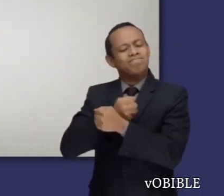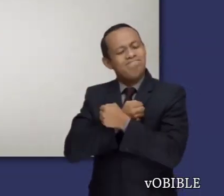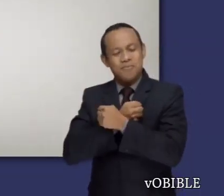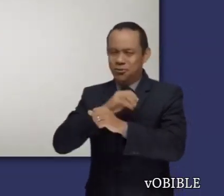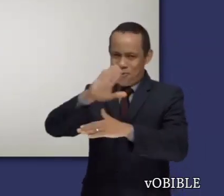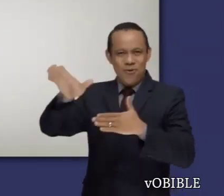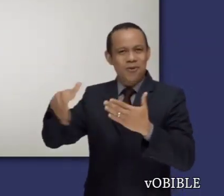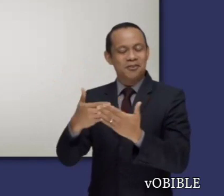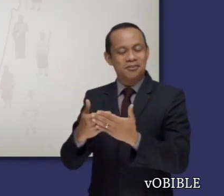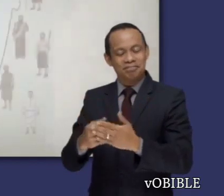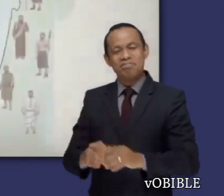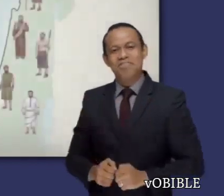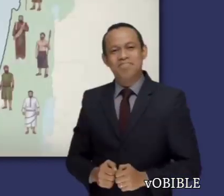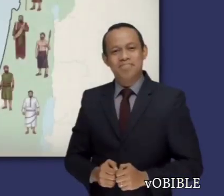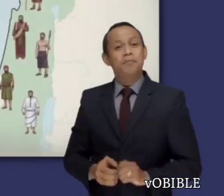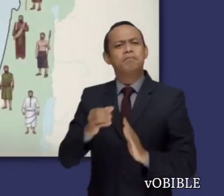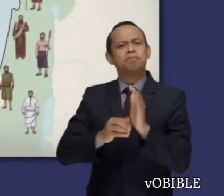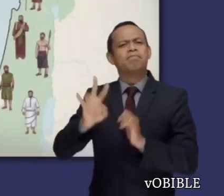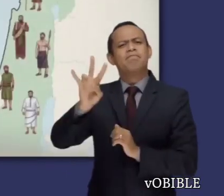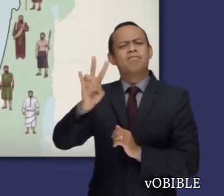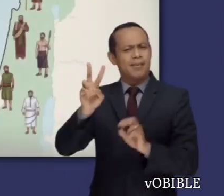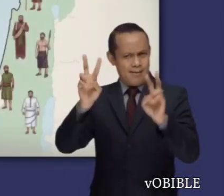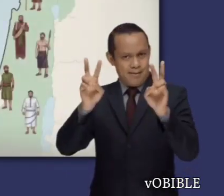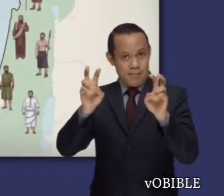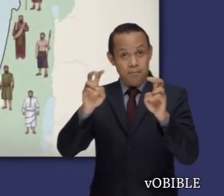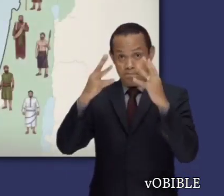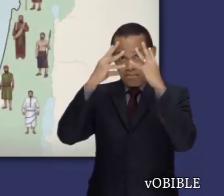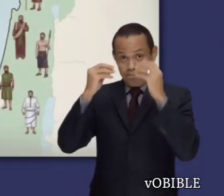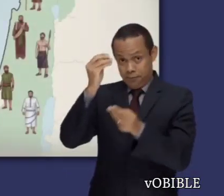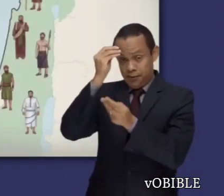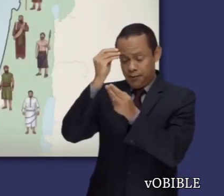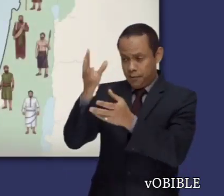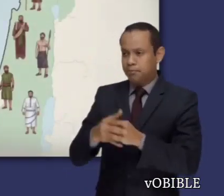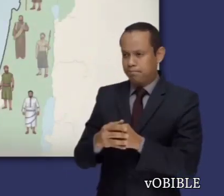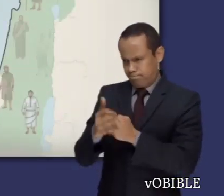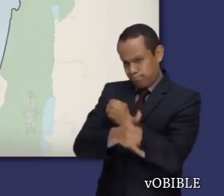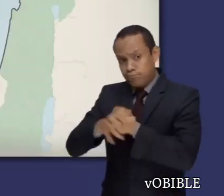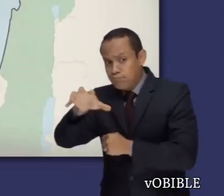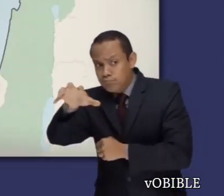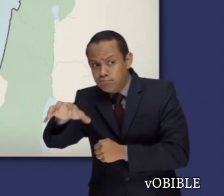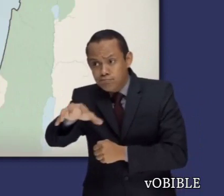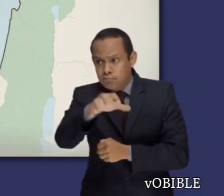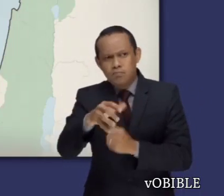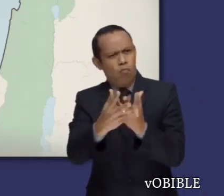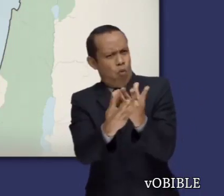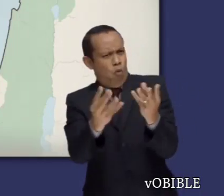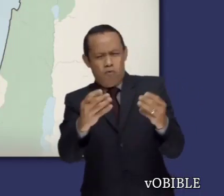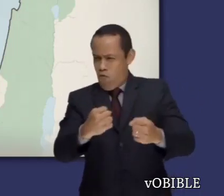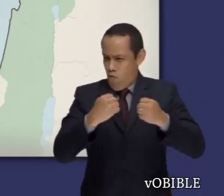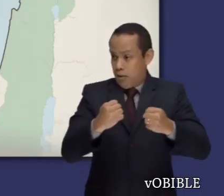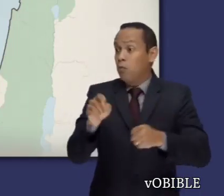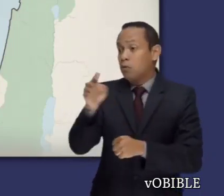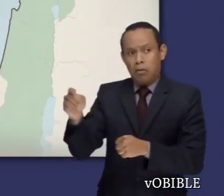En el capítulo 7, Moisés les dice a los israelitas que Jehová quitaría de en medio a las naciones que estaban en la tierra prometida,